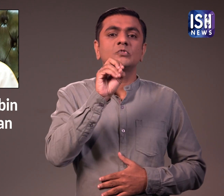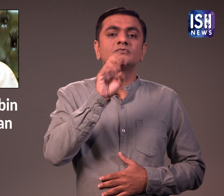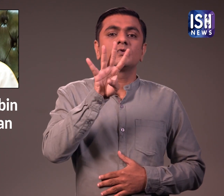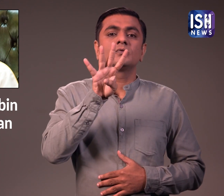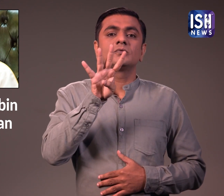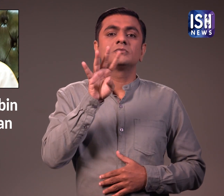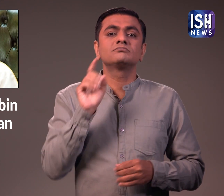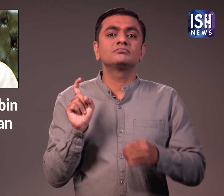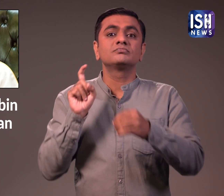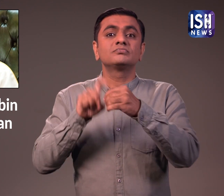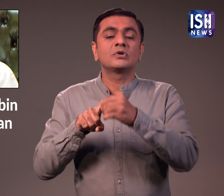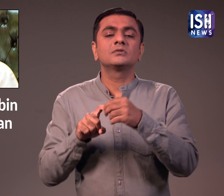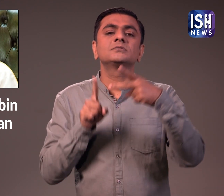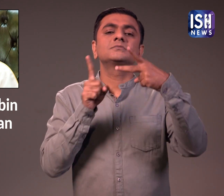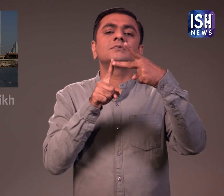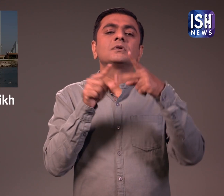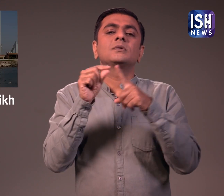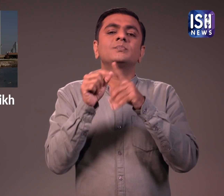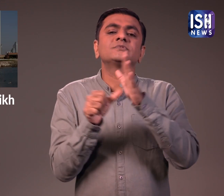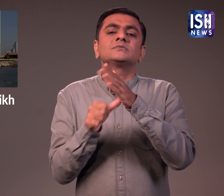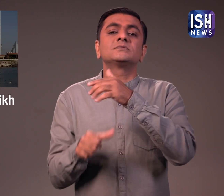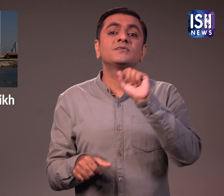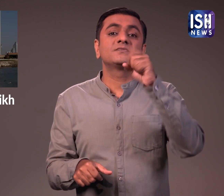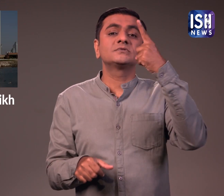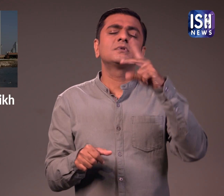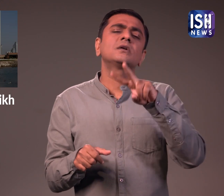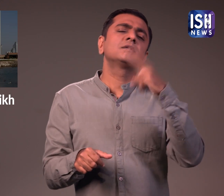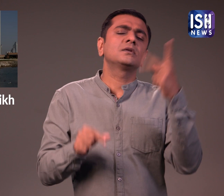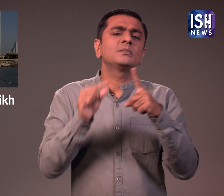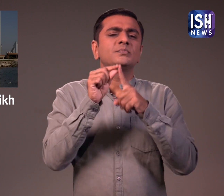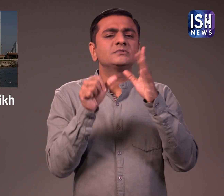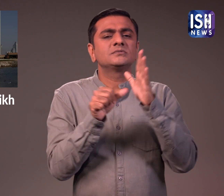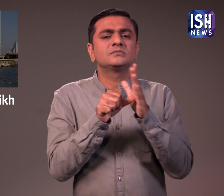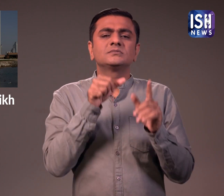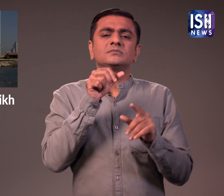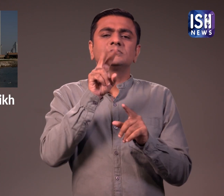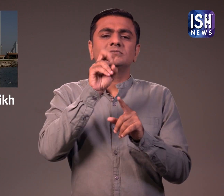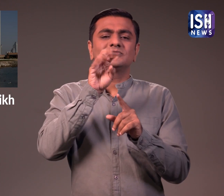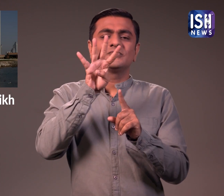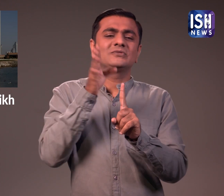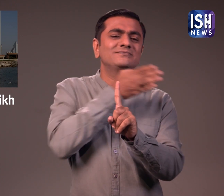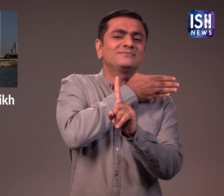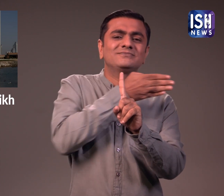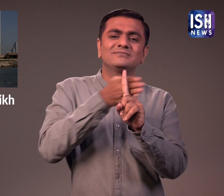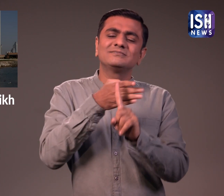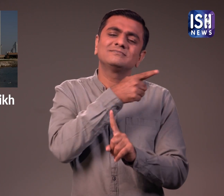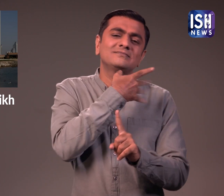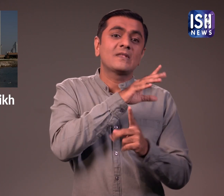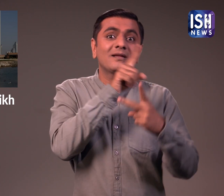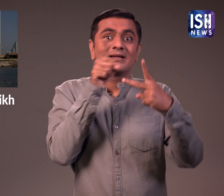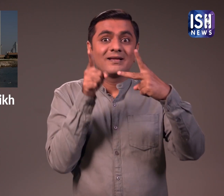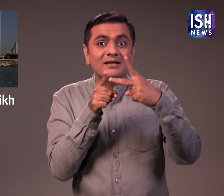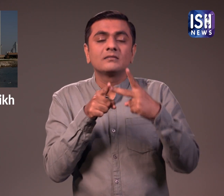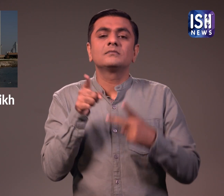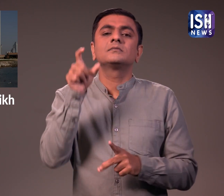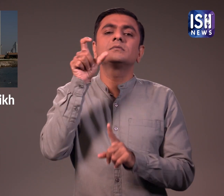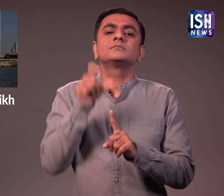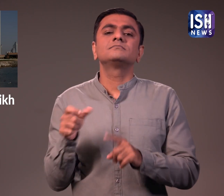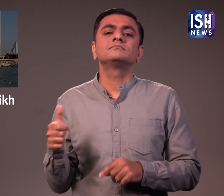के दूसरे राष्ट्रपती के रूप में पदभार संभाला था UAE के पहले राष्ट्रपती 2004 तक पदभार थे और फिर शेक